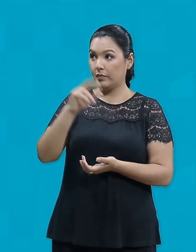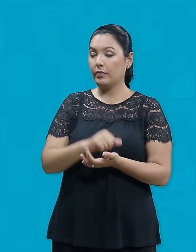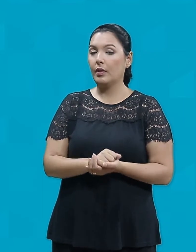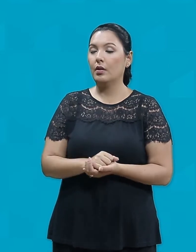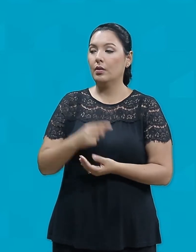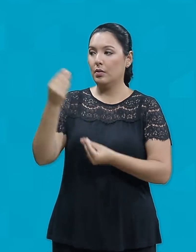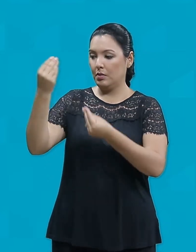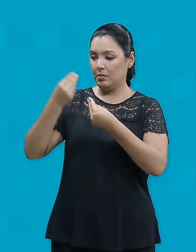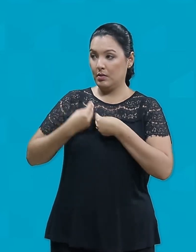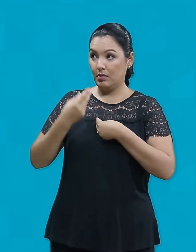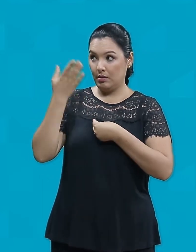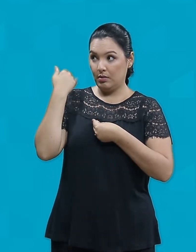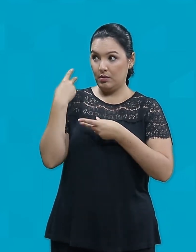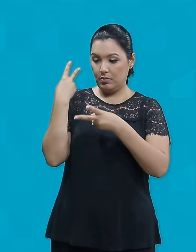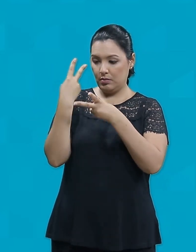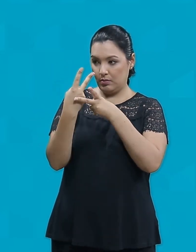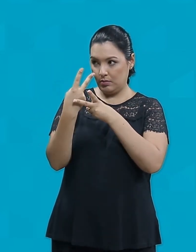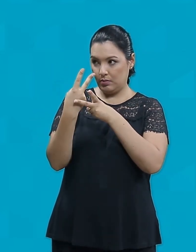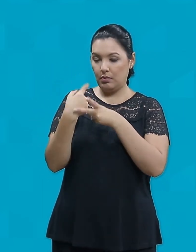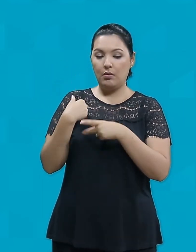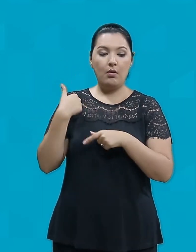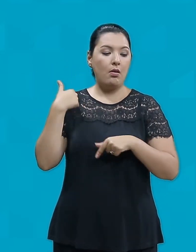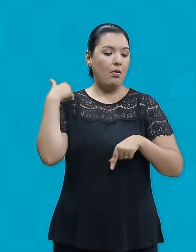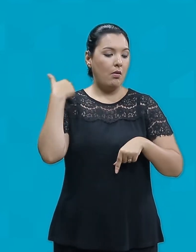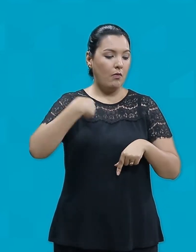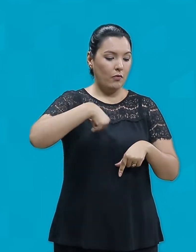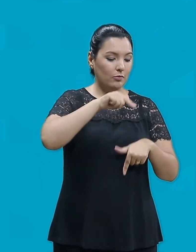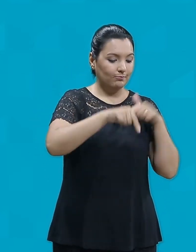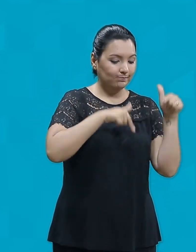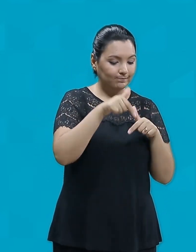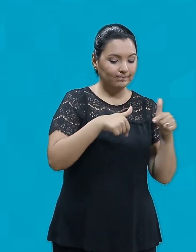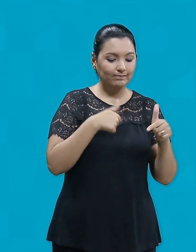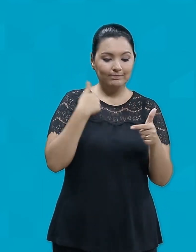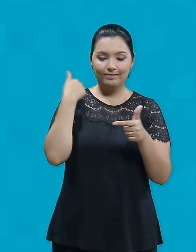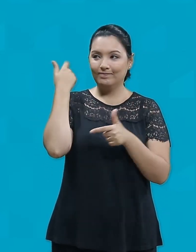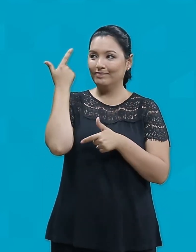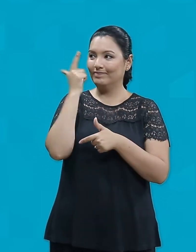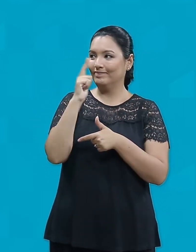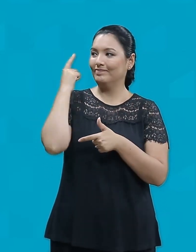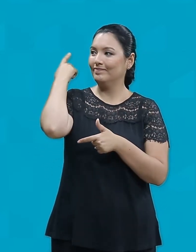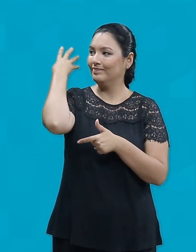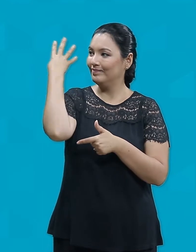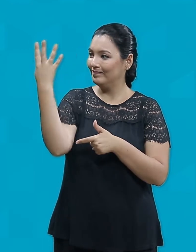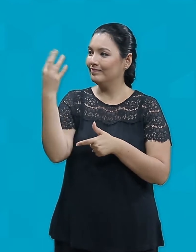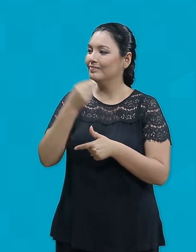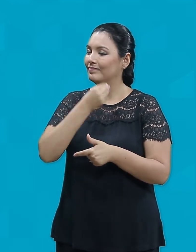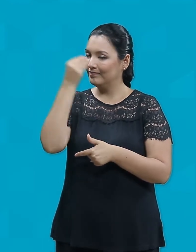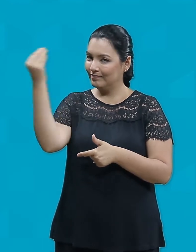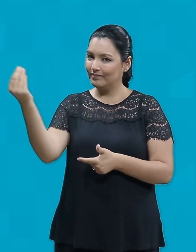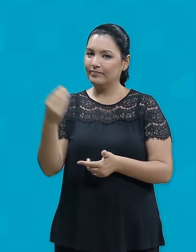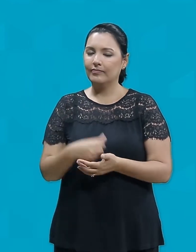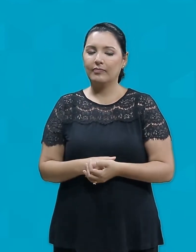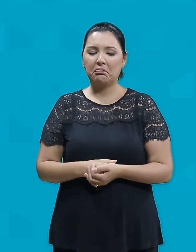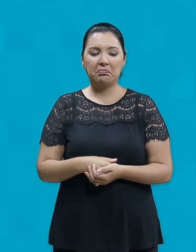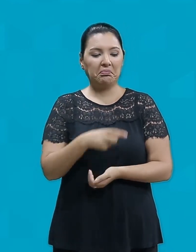tu me entregastes dois talentos, aqui estão mais dois, que lucrei O patrão lhe disse,